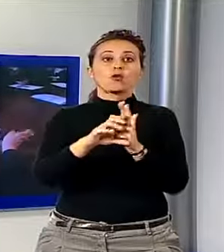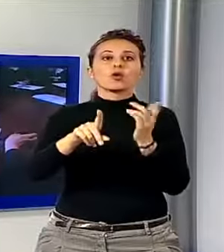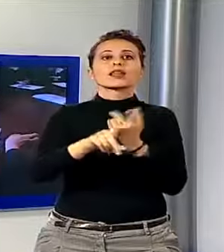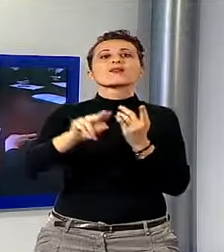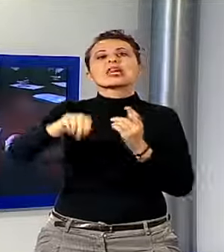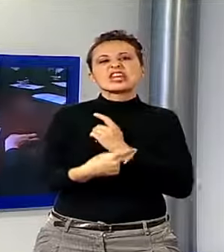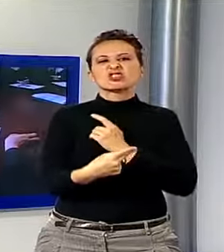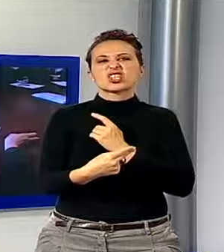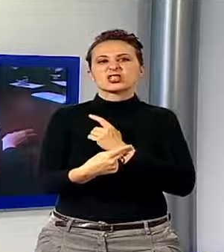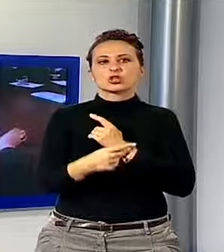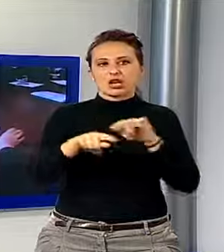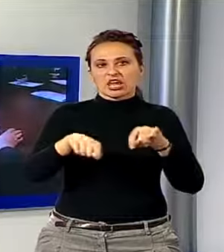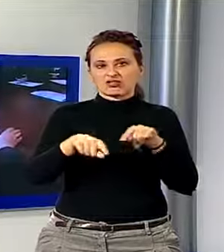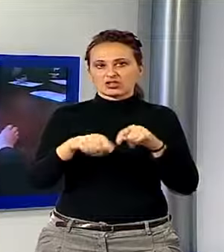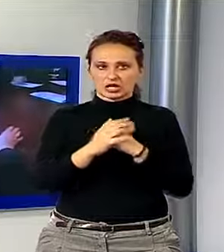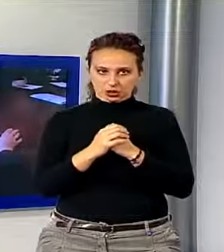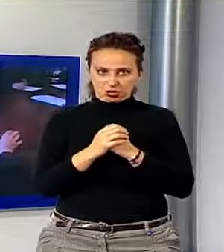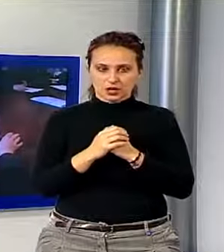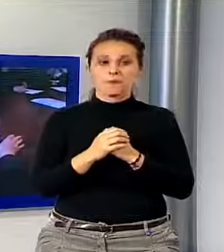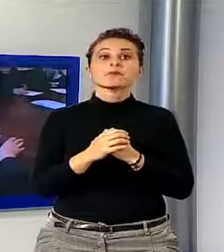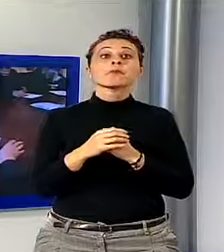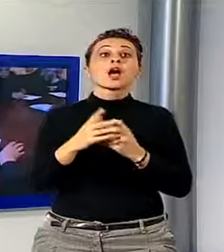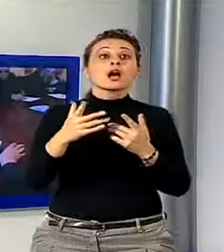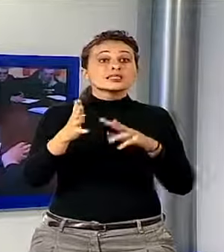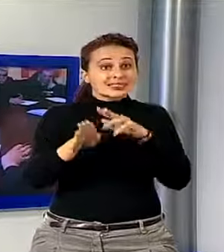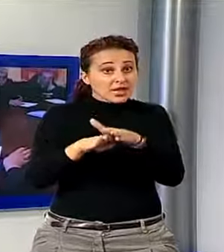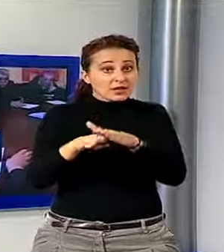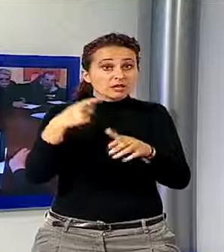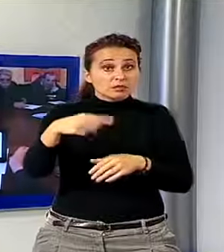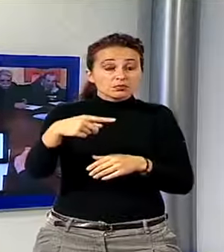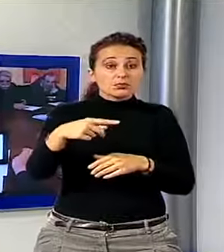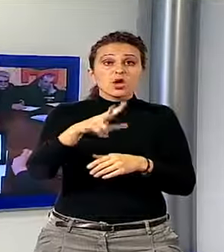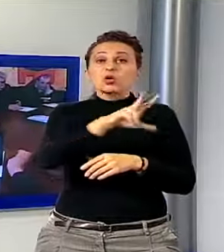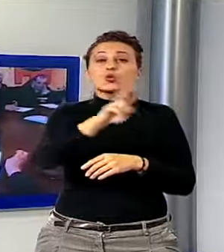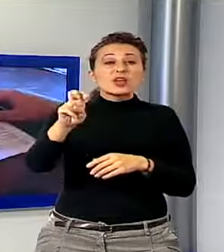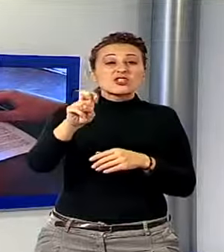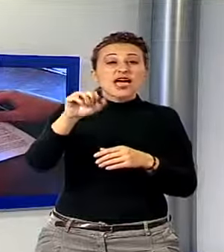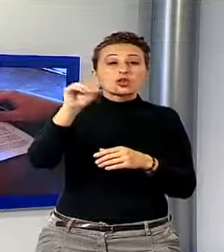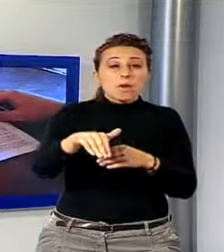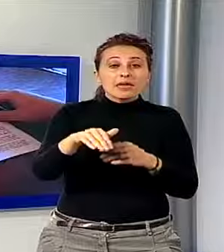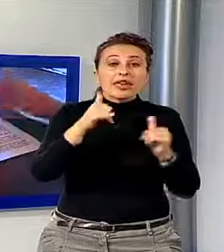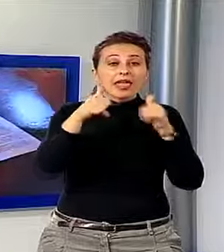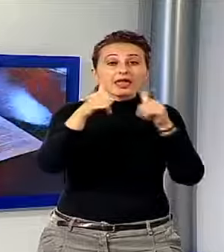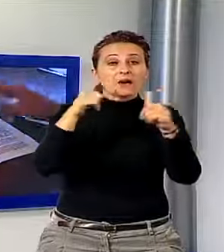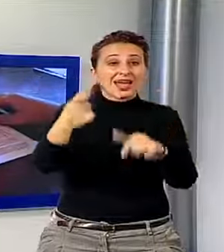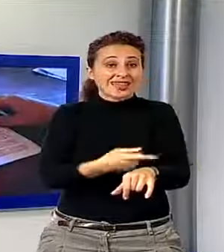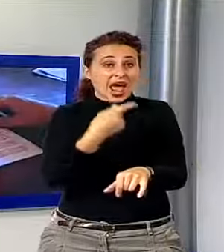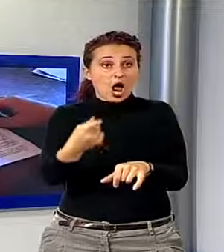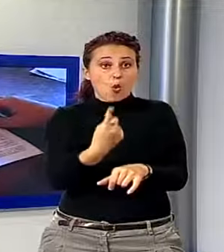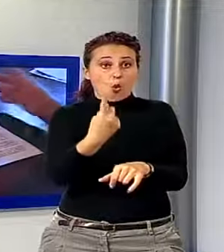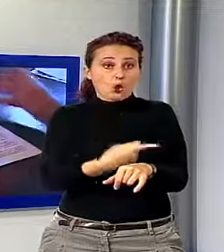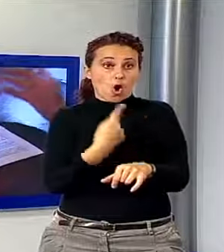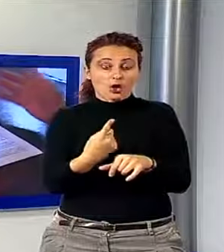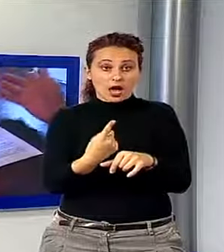Il servizio infatti, in grado di effettuare 200.000 chiamate all'ora, è già attivo per i numeri telefonici di utenze fisse